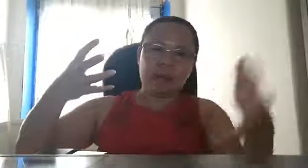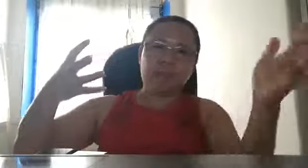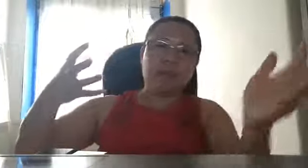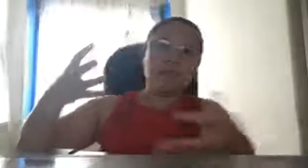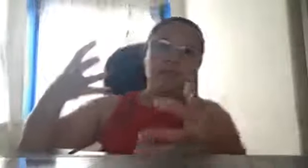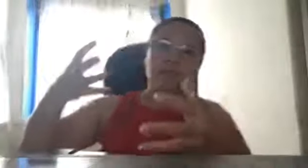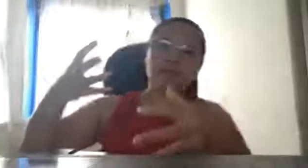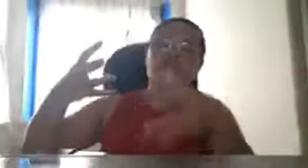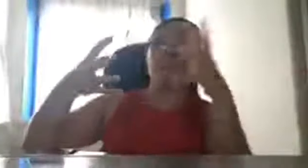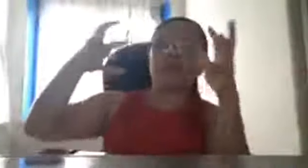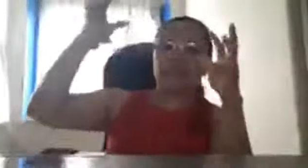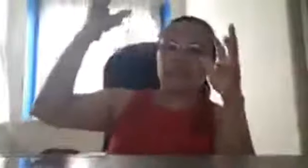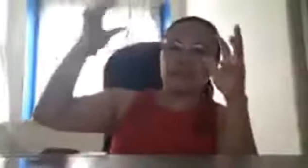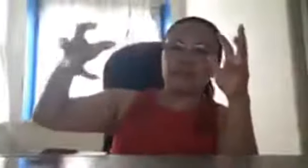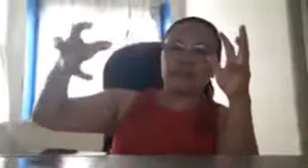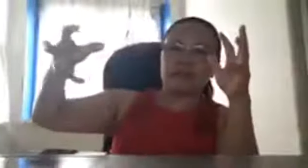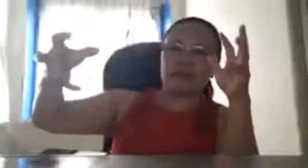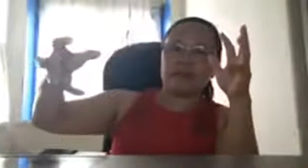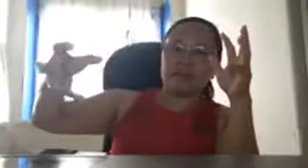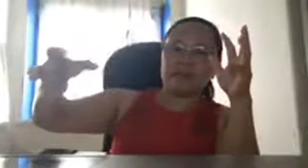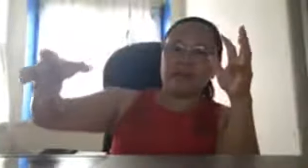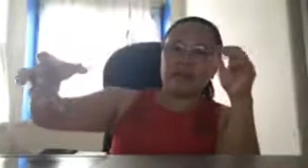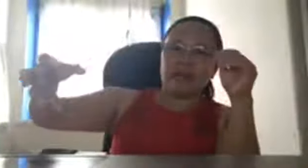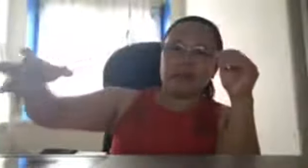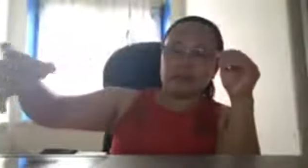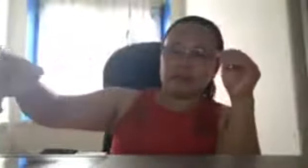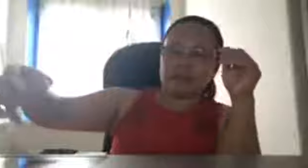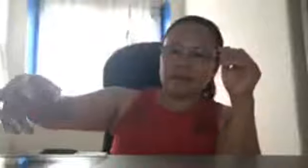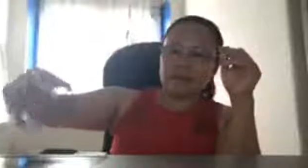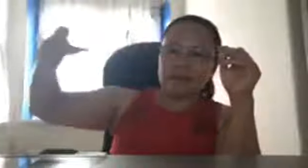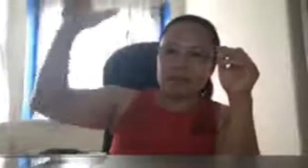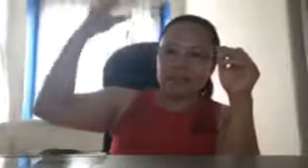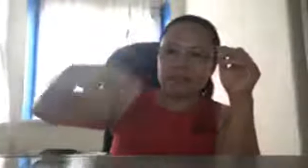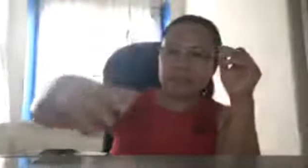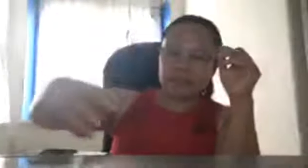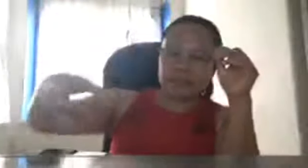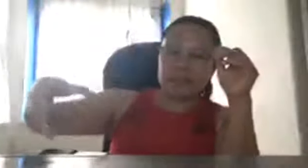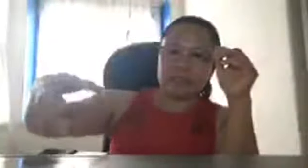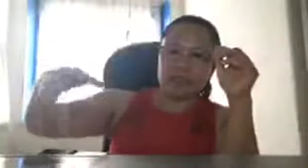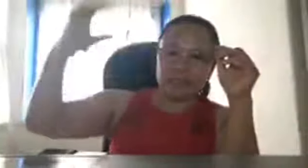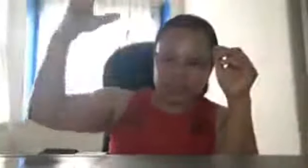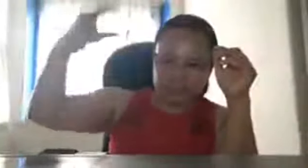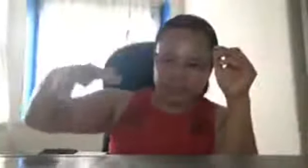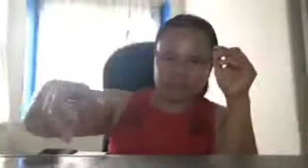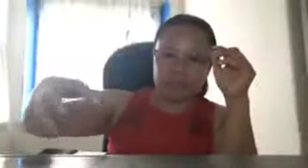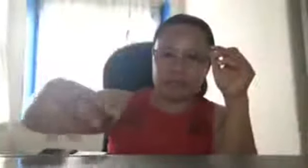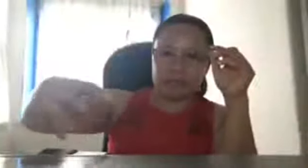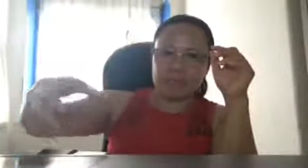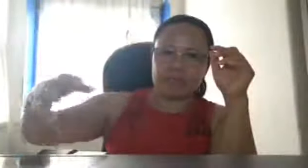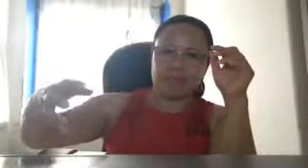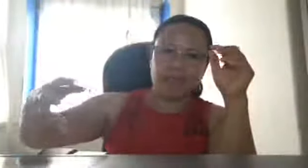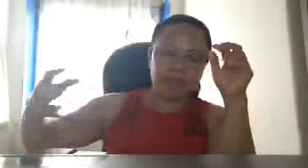magbabaon ng submarine dyan sa ating under the sea ng Pilipinas